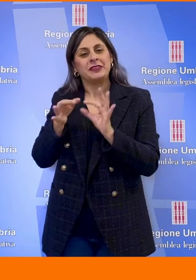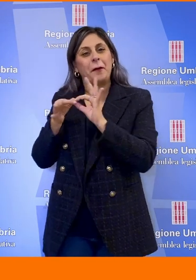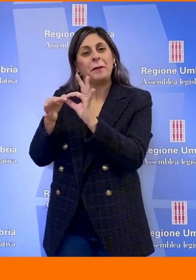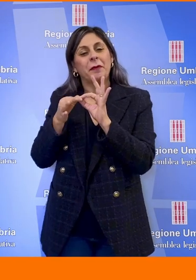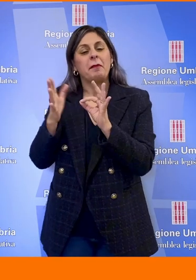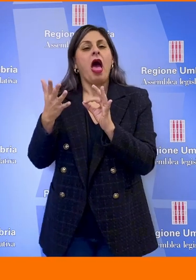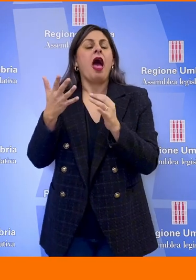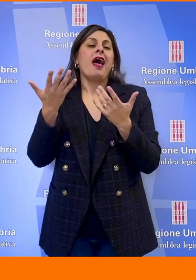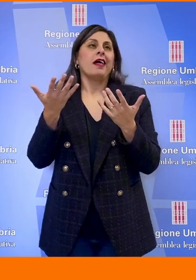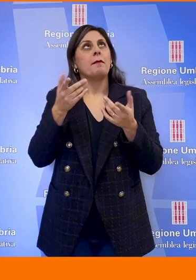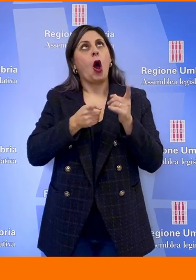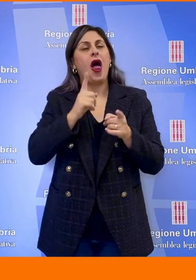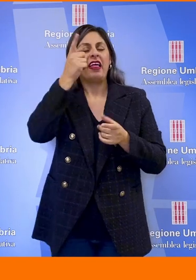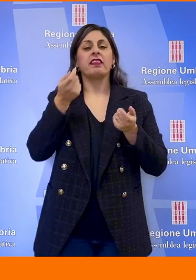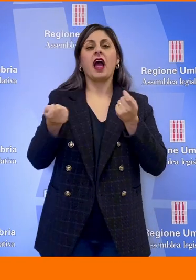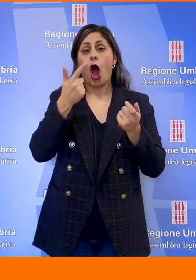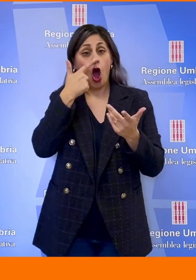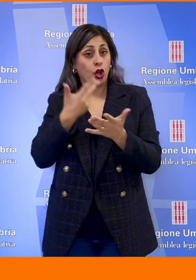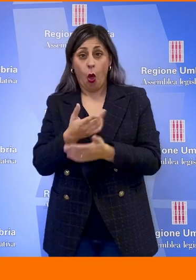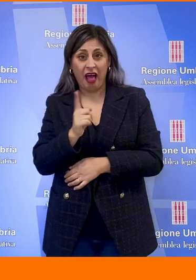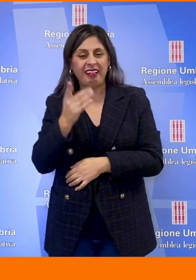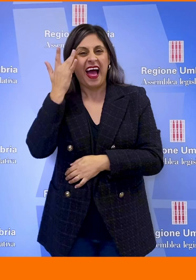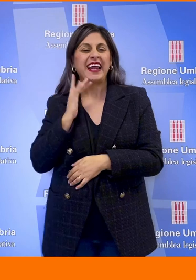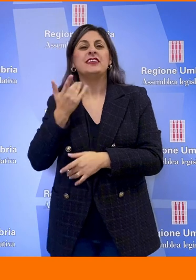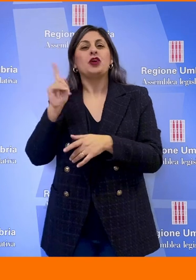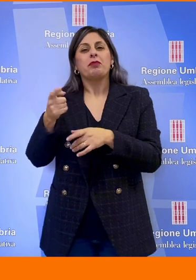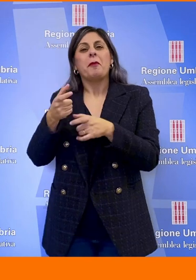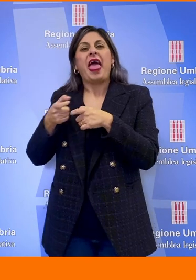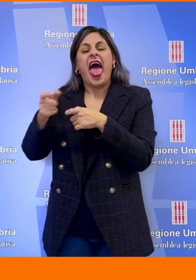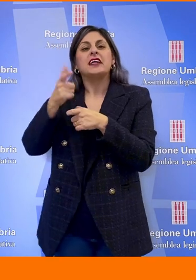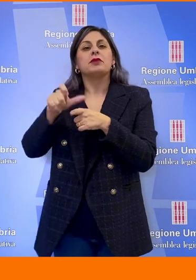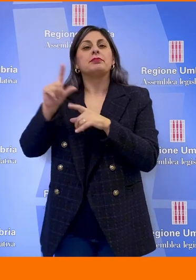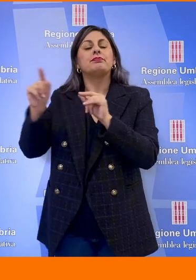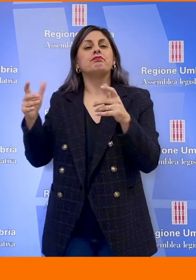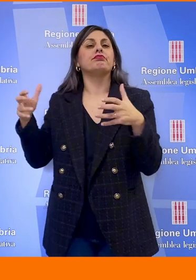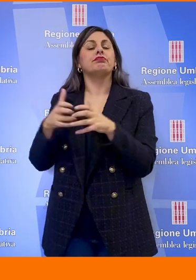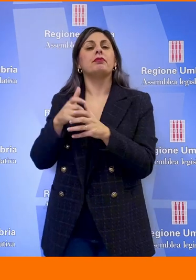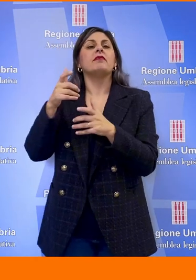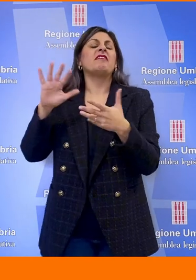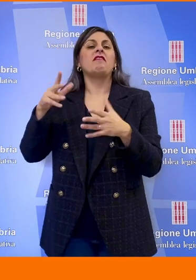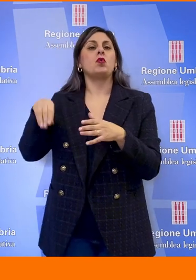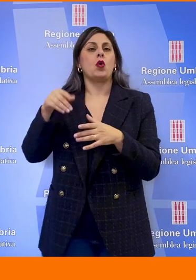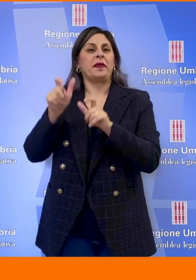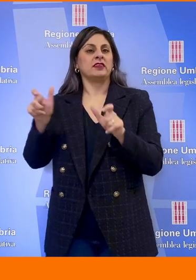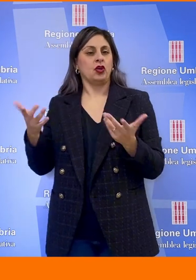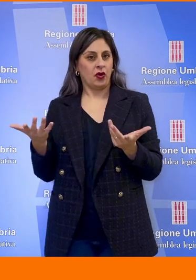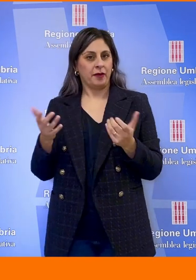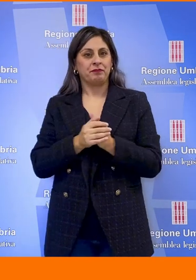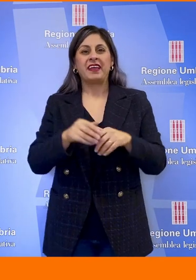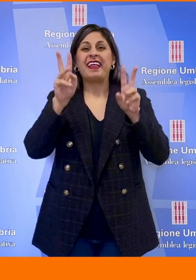secondo noi, non adeguate rischiano di svuotarsi e di spopolarsi. Il tema della sicurezza, che è